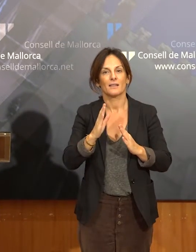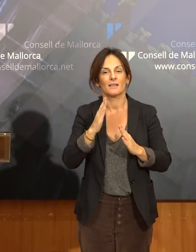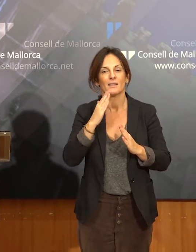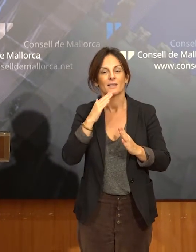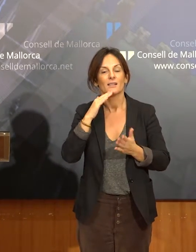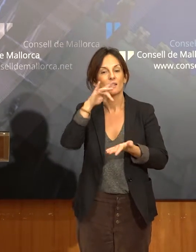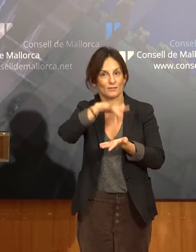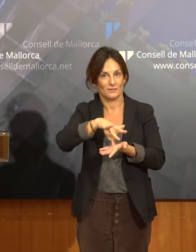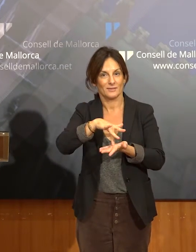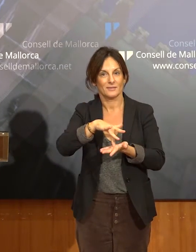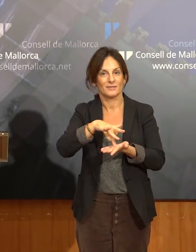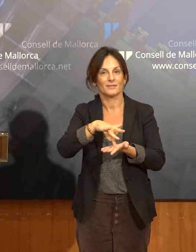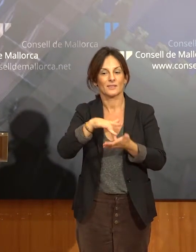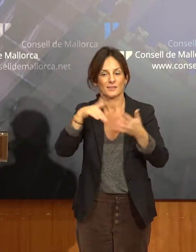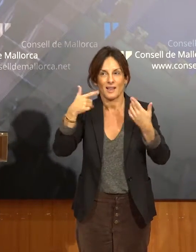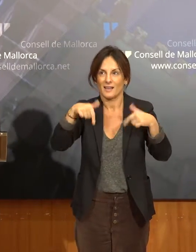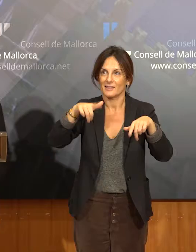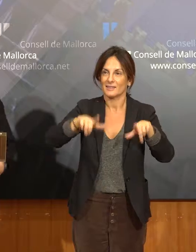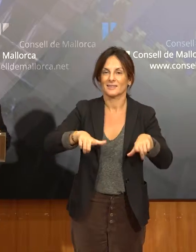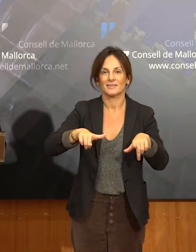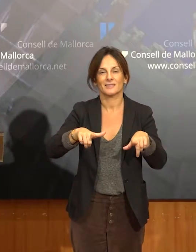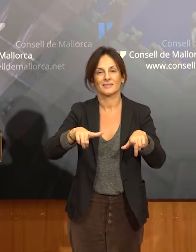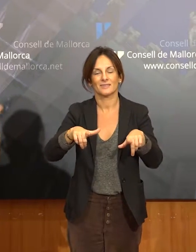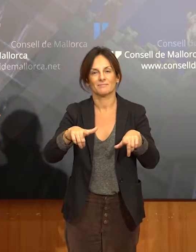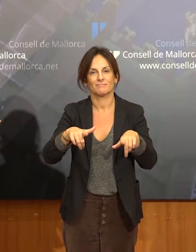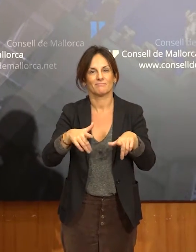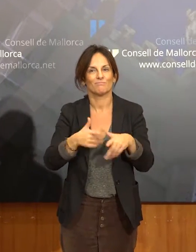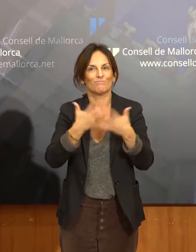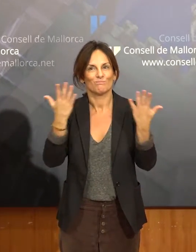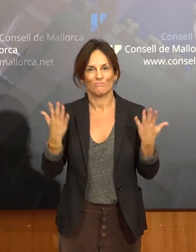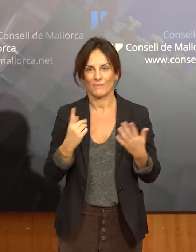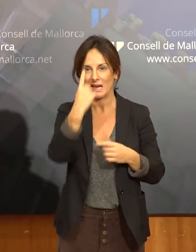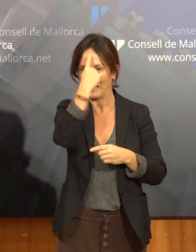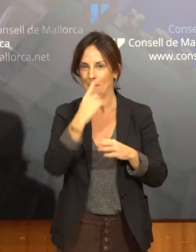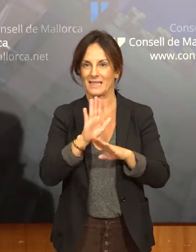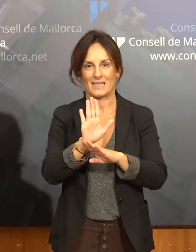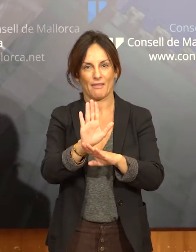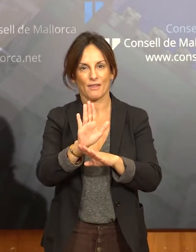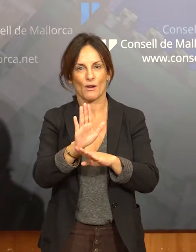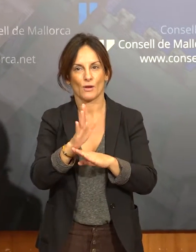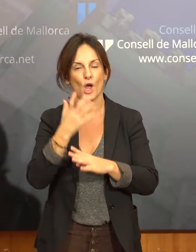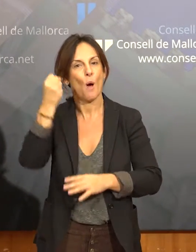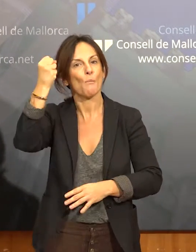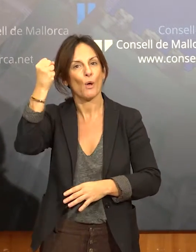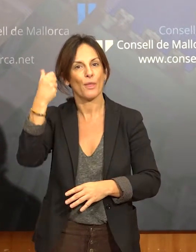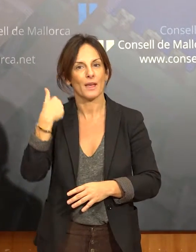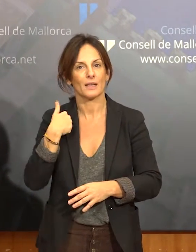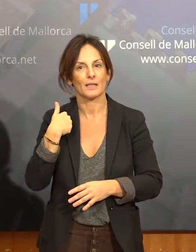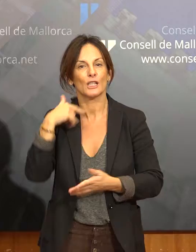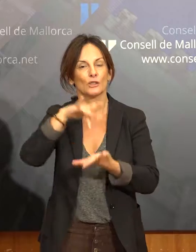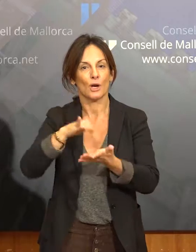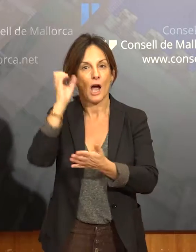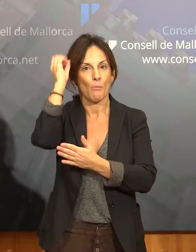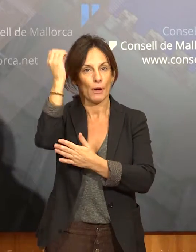té tantíssima representació de poder la situació de les mulleres menys